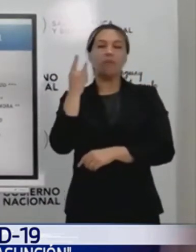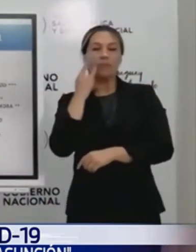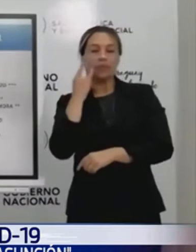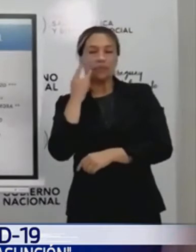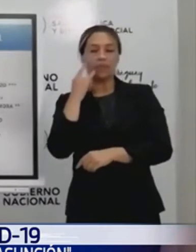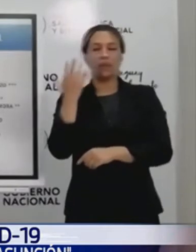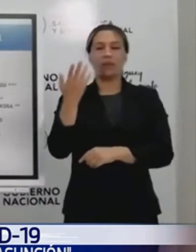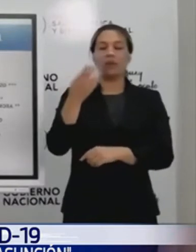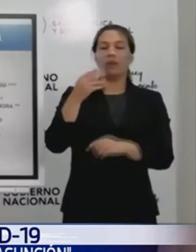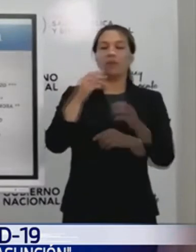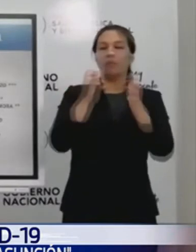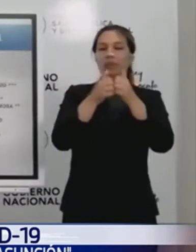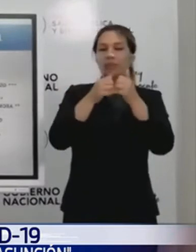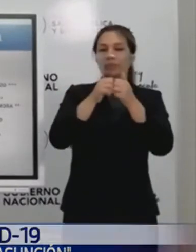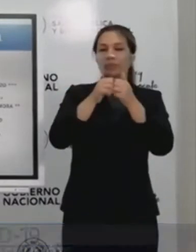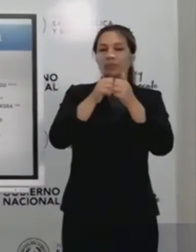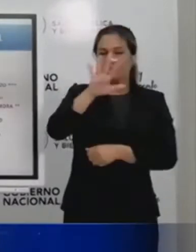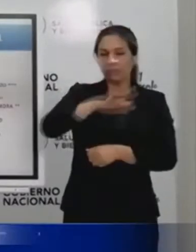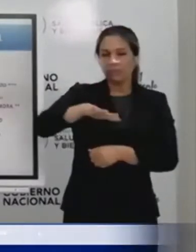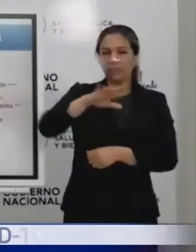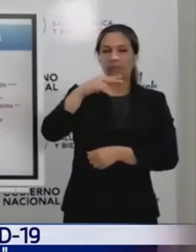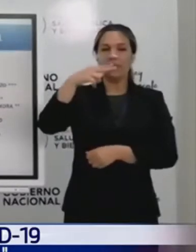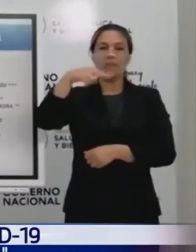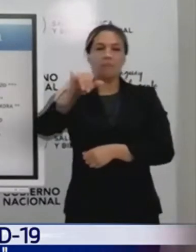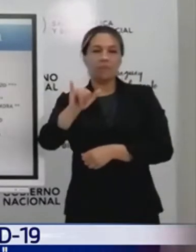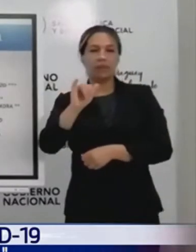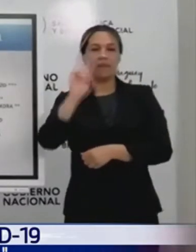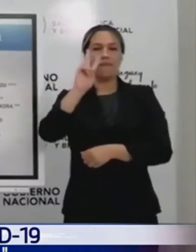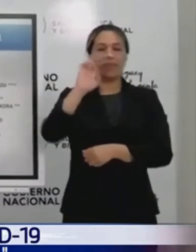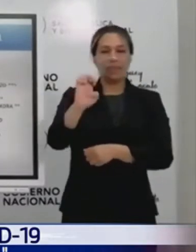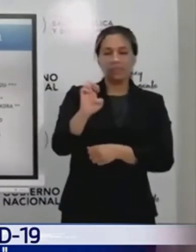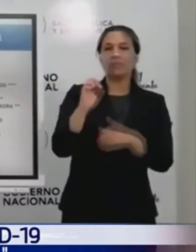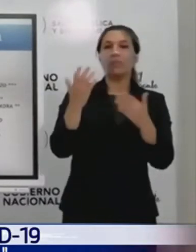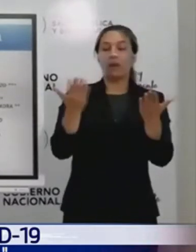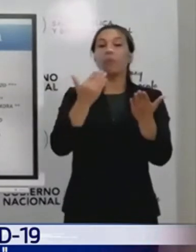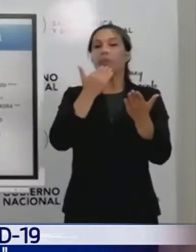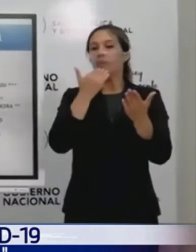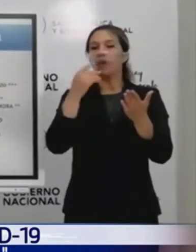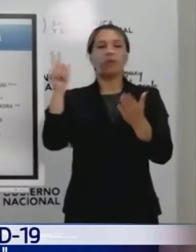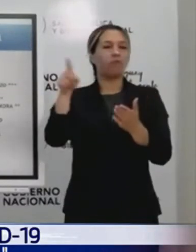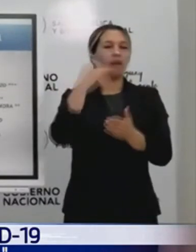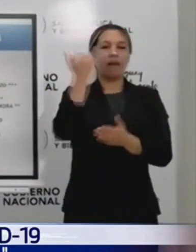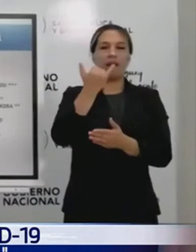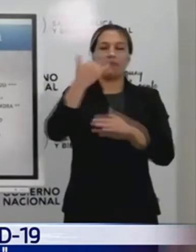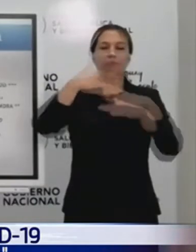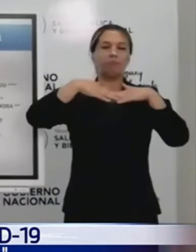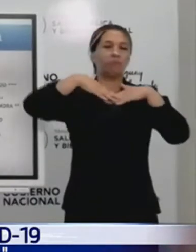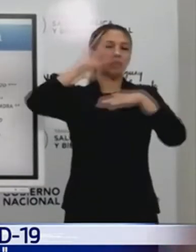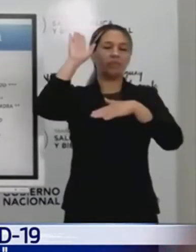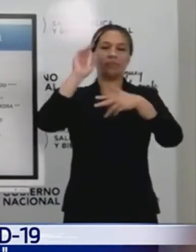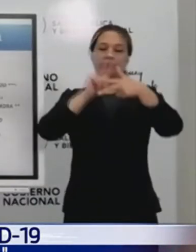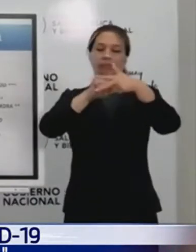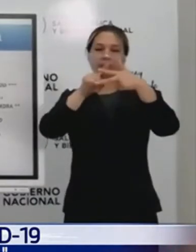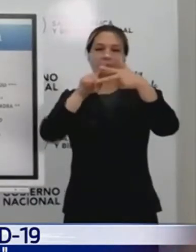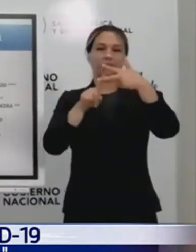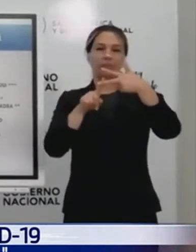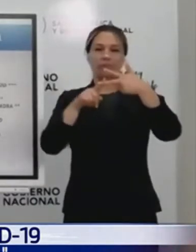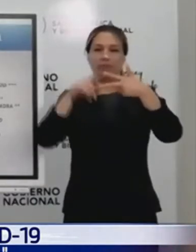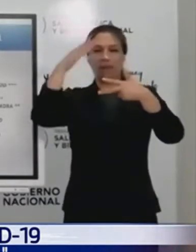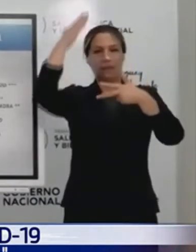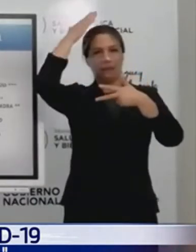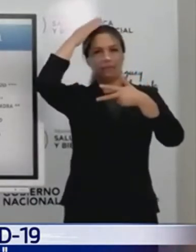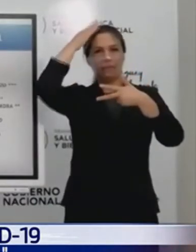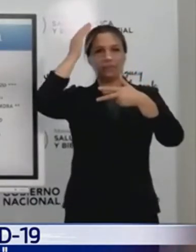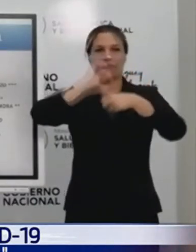Soñanguí, Vidaliza. Y los otros, todos los municipios prácticamente tienen casos. Pero aquí está, y principalmente en estos tres de arriba, está